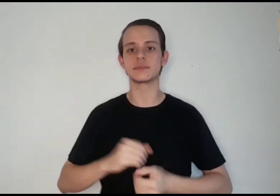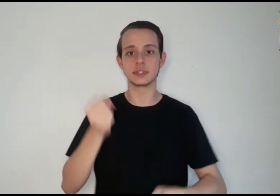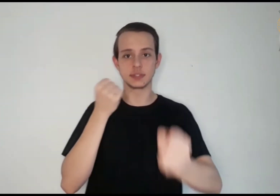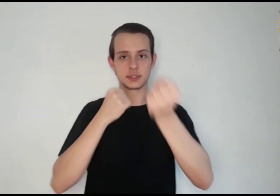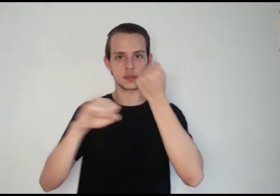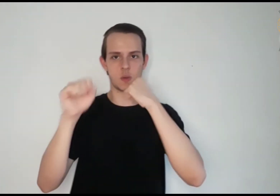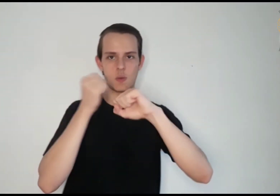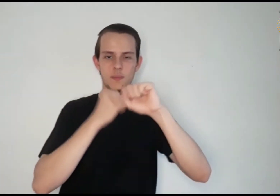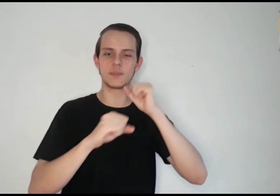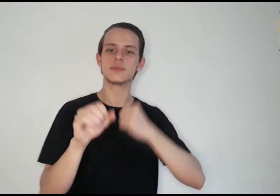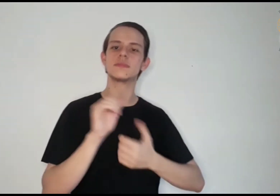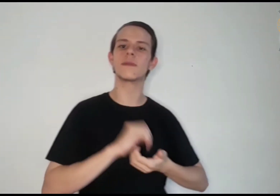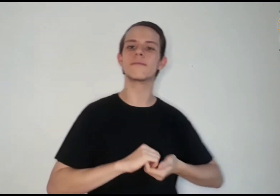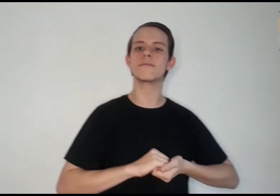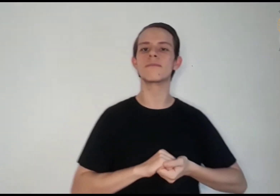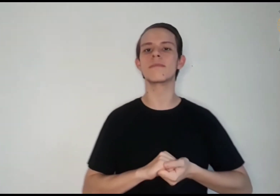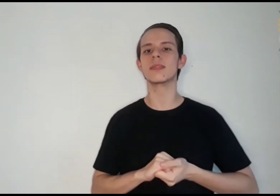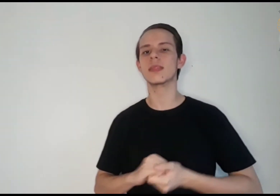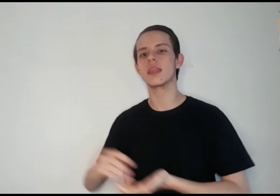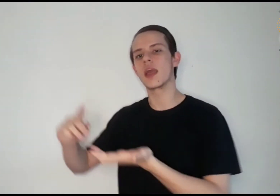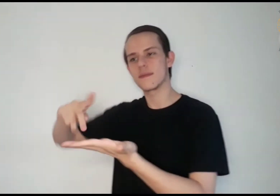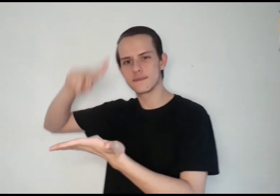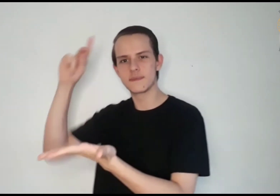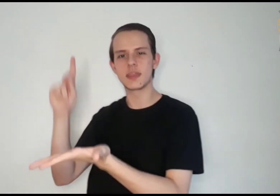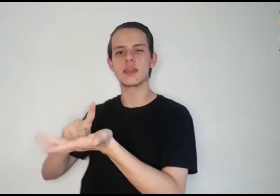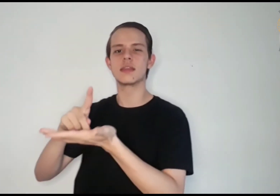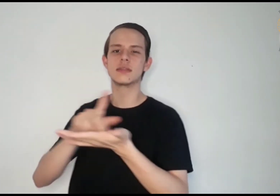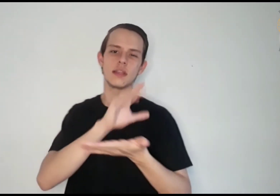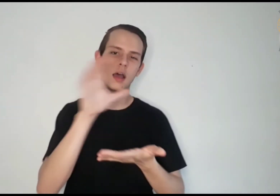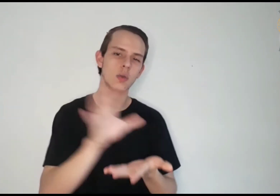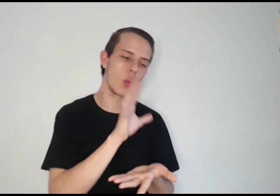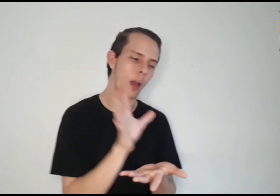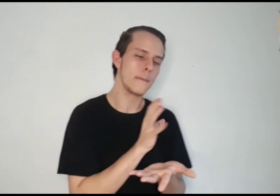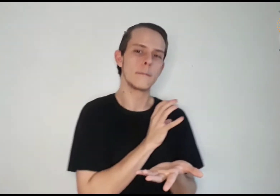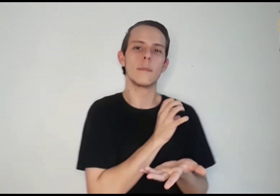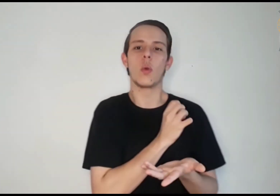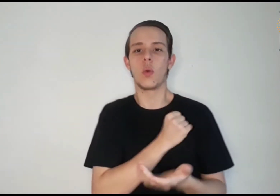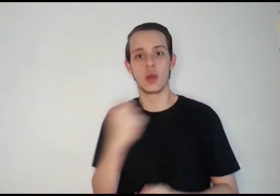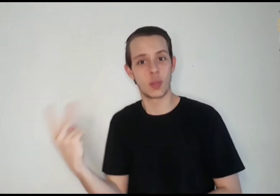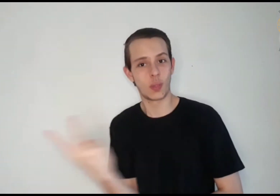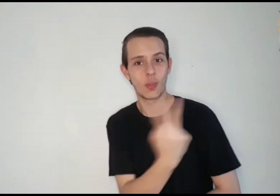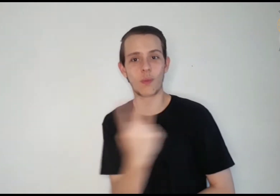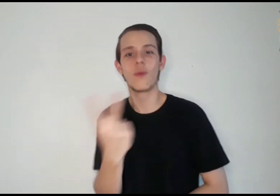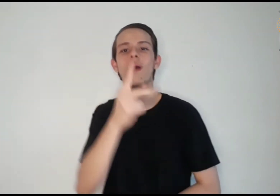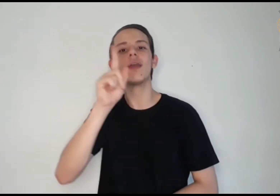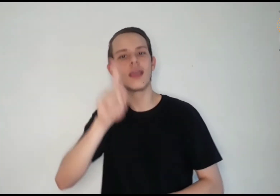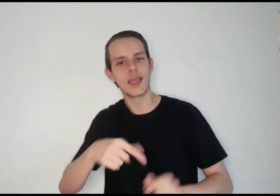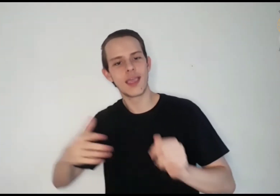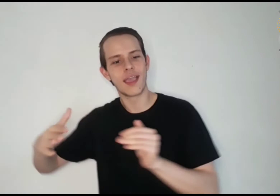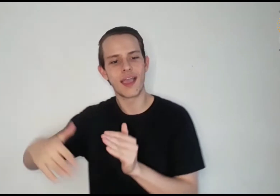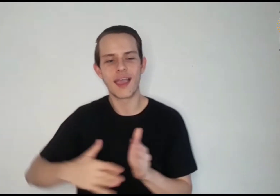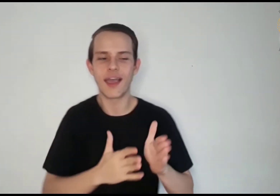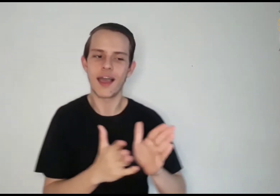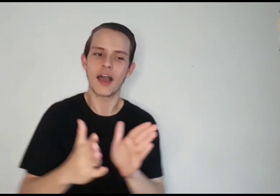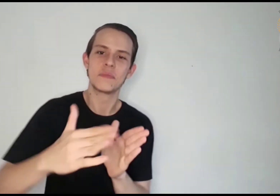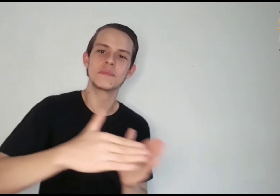Salmo responsorial Verdade e amor são os caminhos do Senhor.